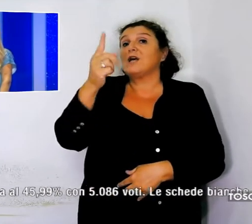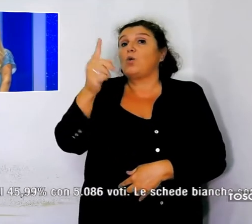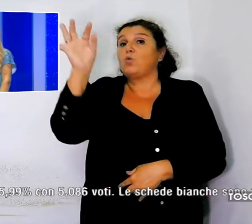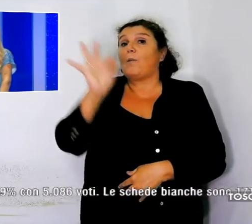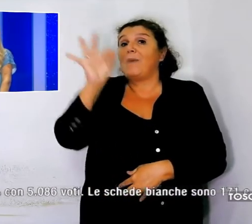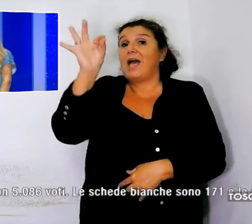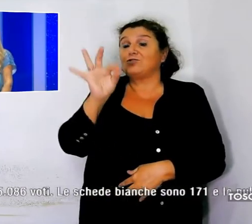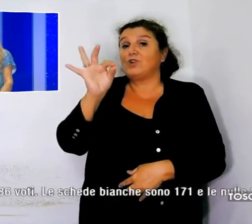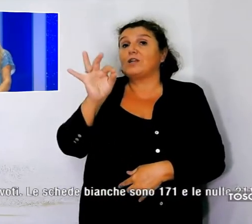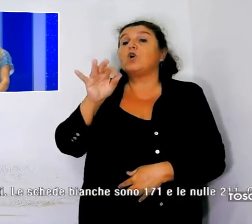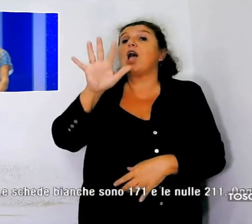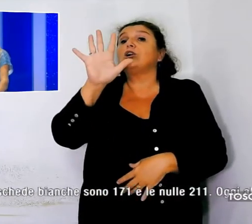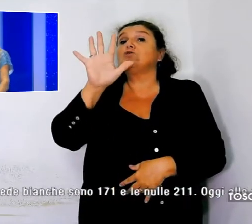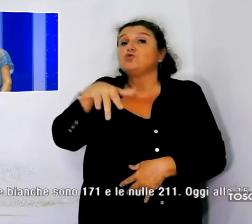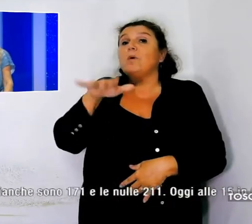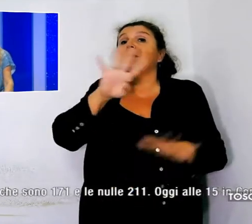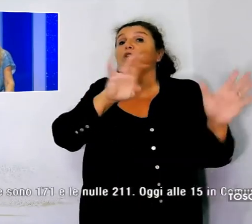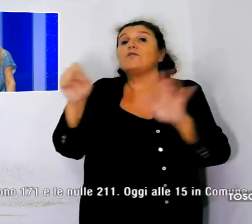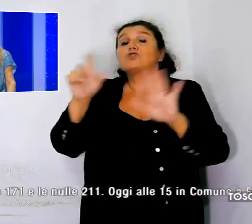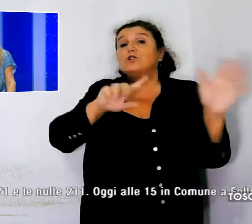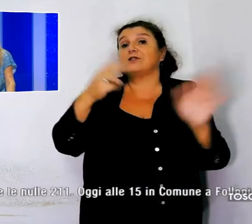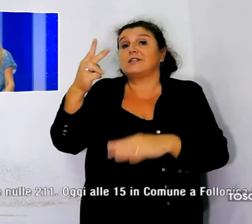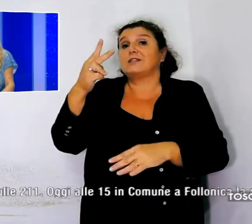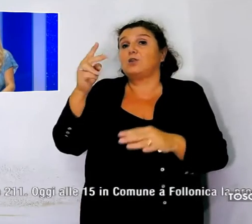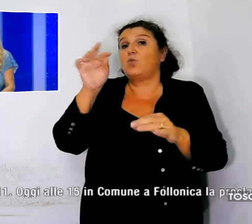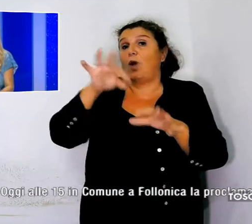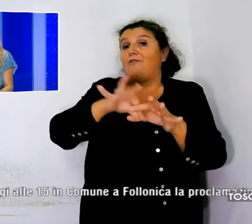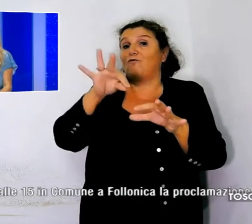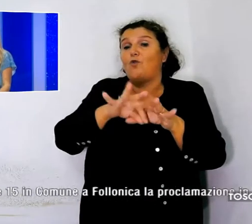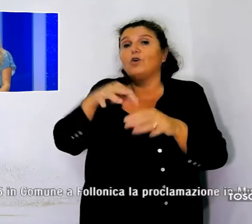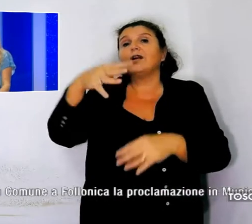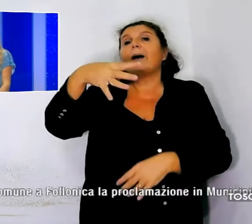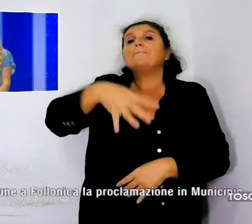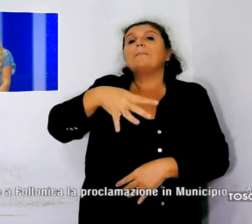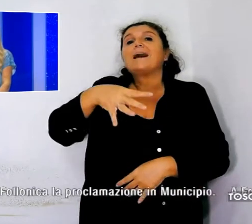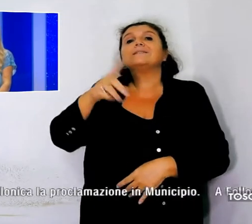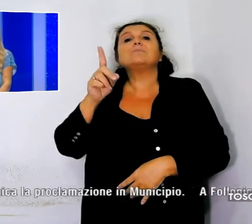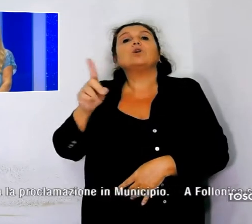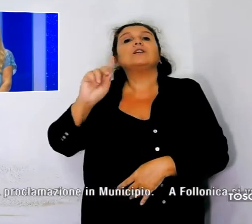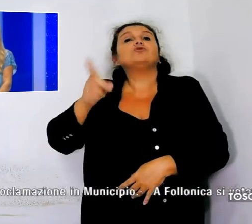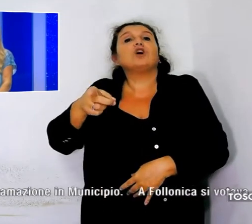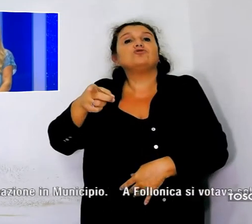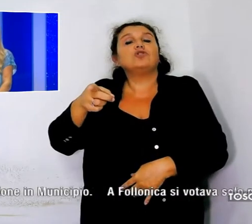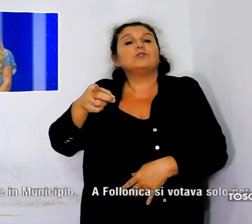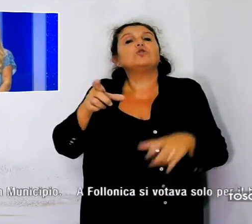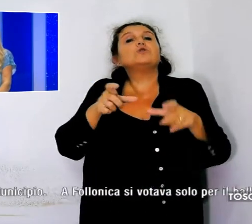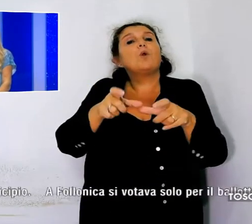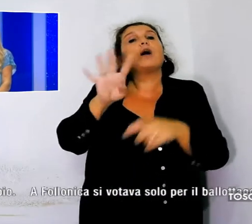5.972 voti. Massimo Di Giacinto si ferma al 45